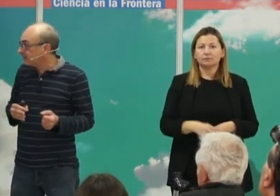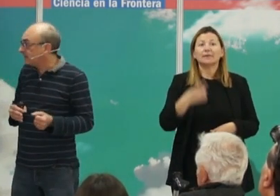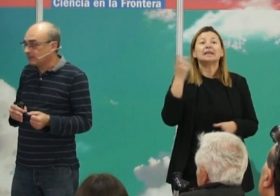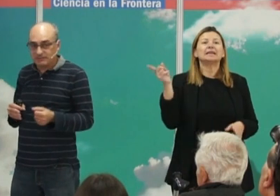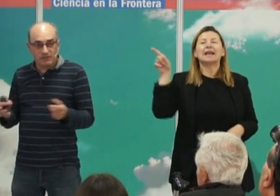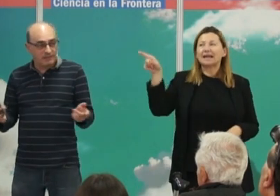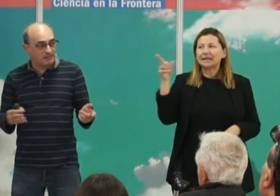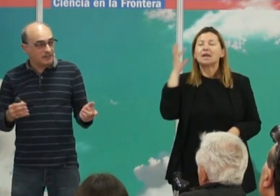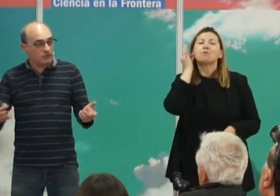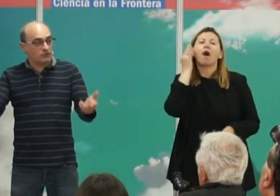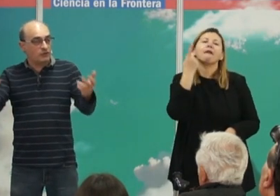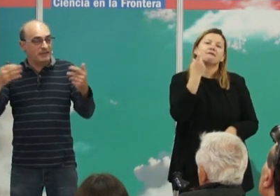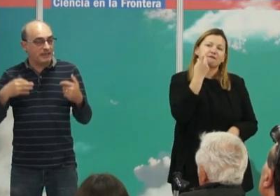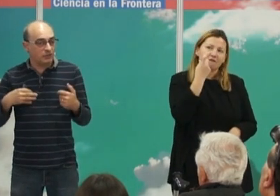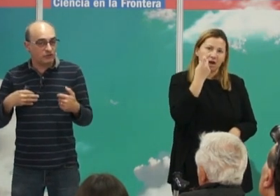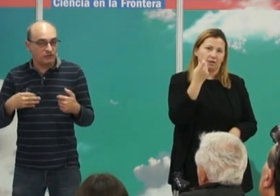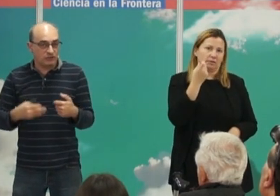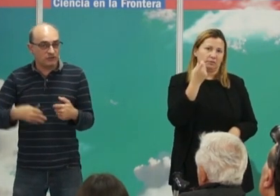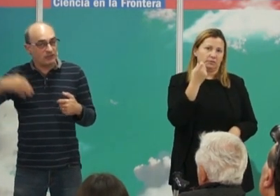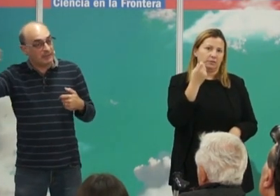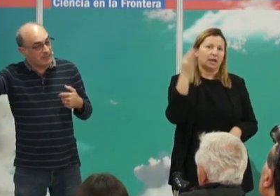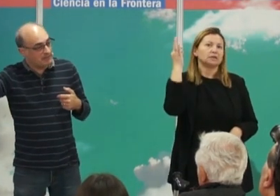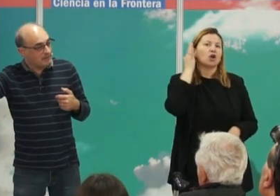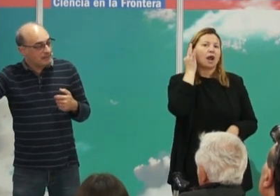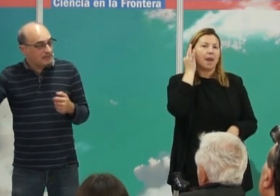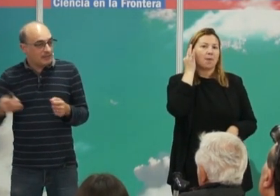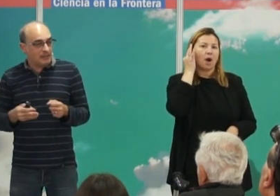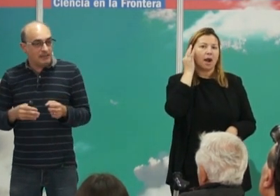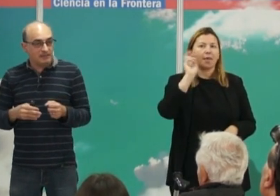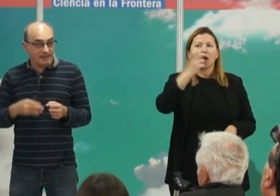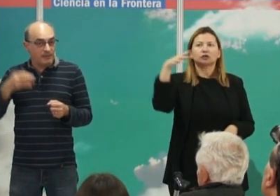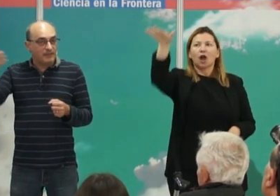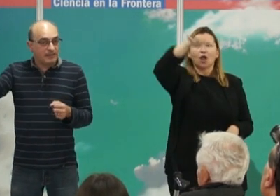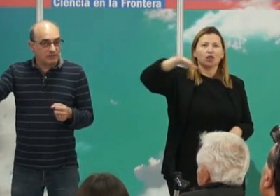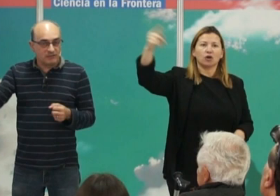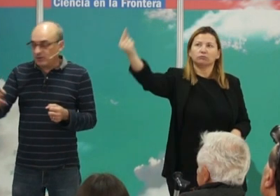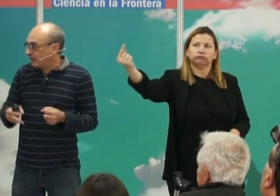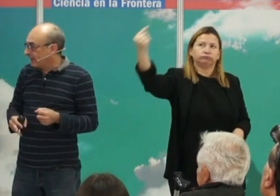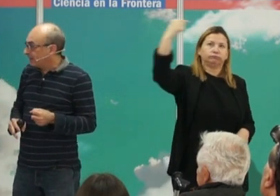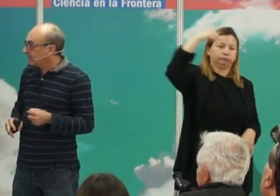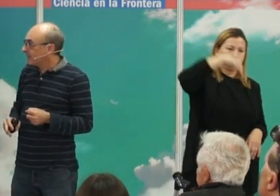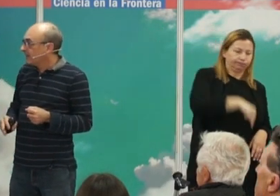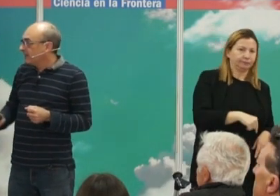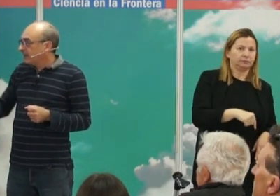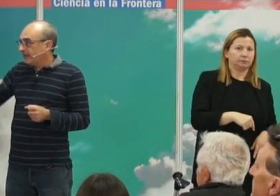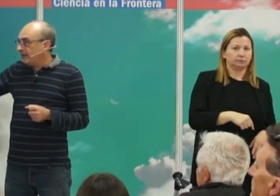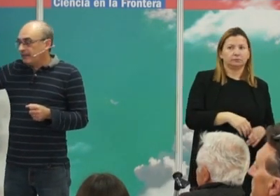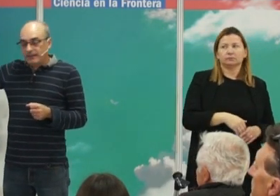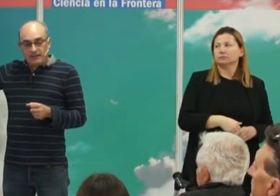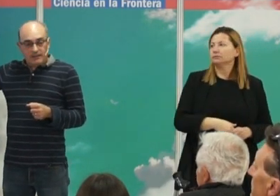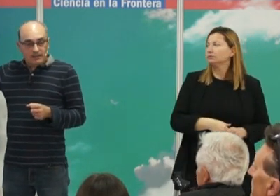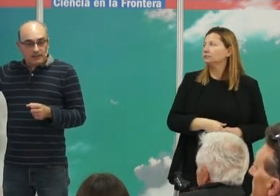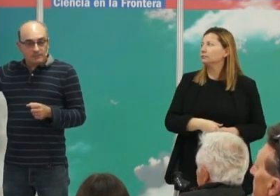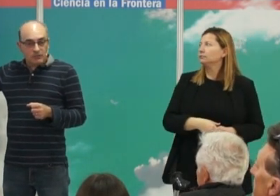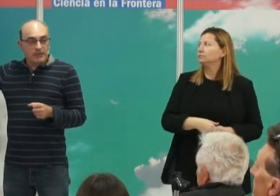mujeres las mujeres no solo venían de otros sitios sino que también se iban a otras comunidades y